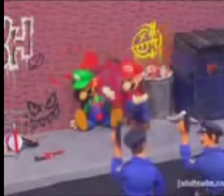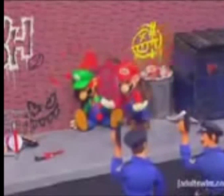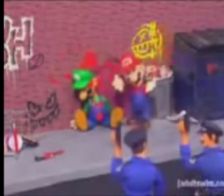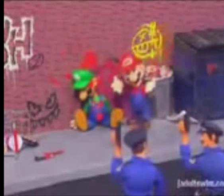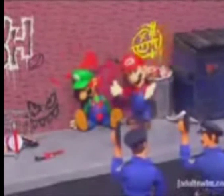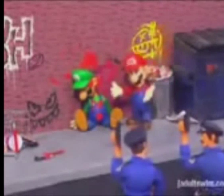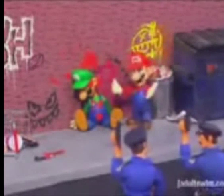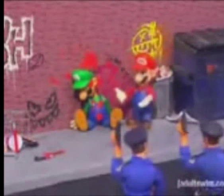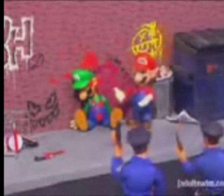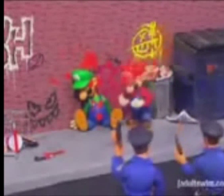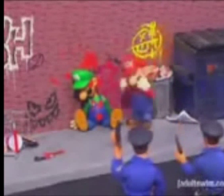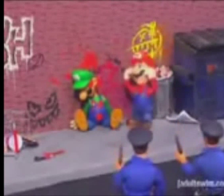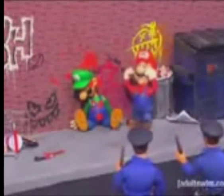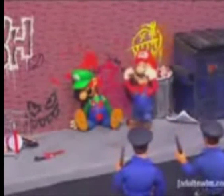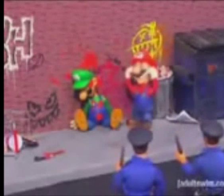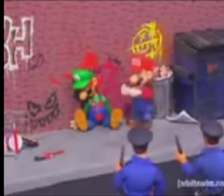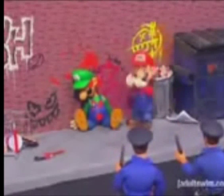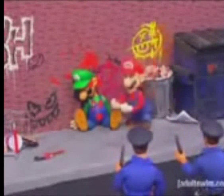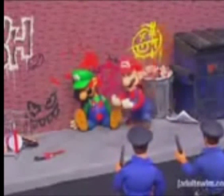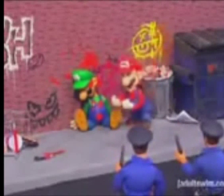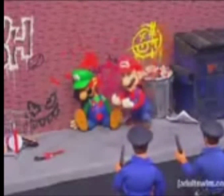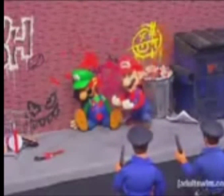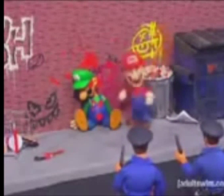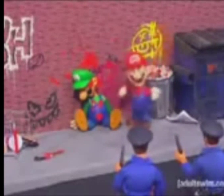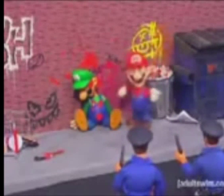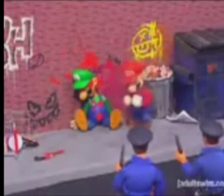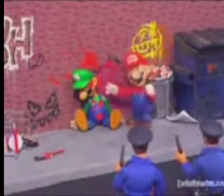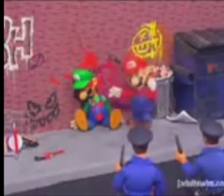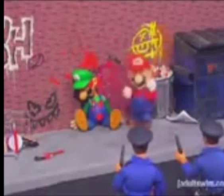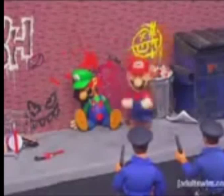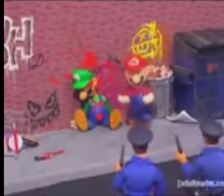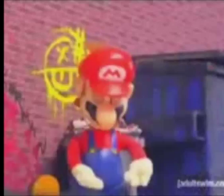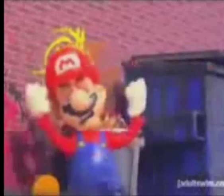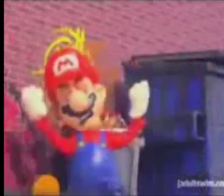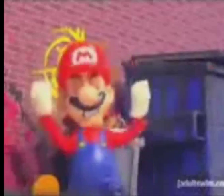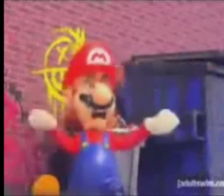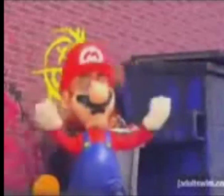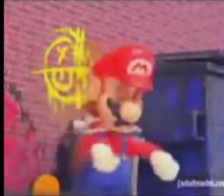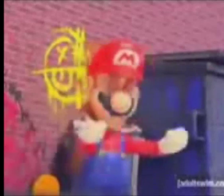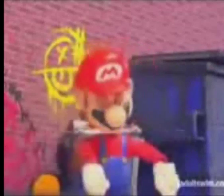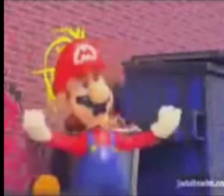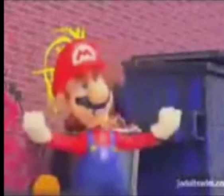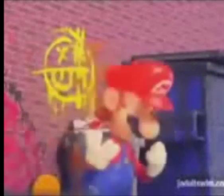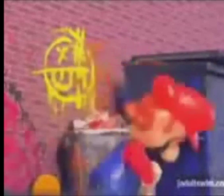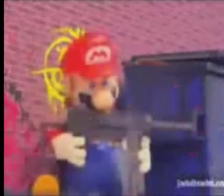he's marinating in his own ragu you killed my brother you sons of bitches